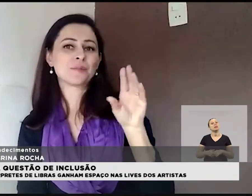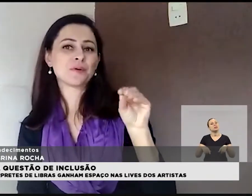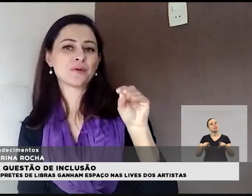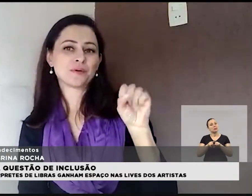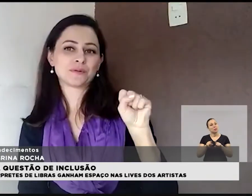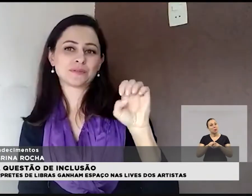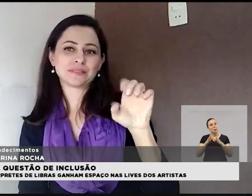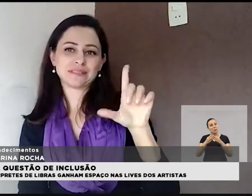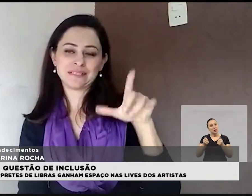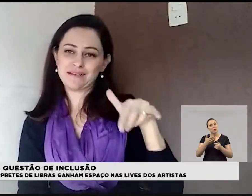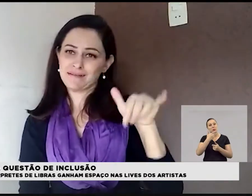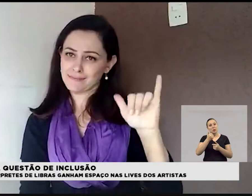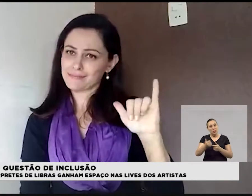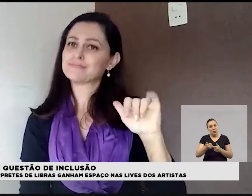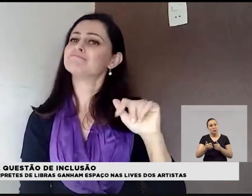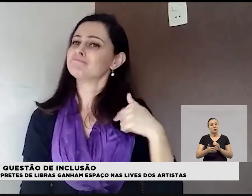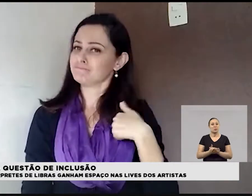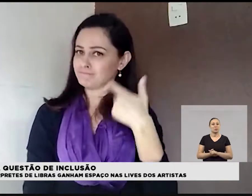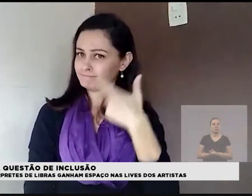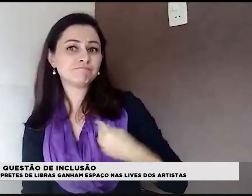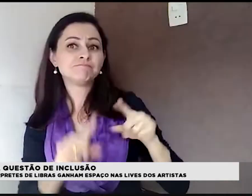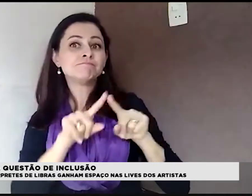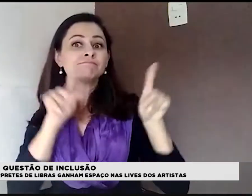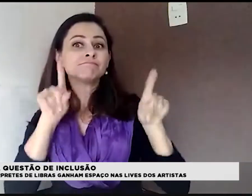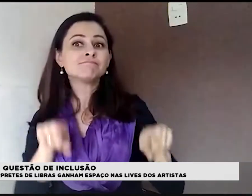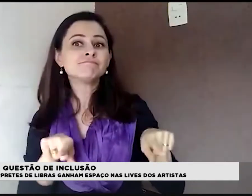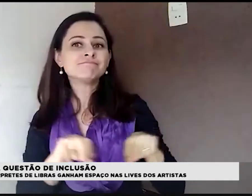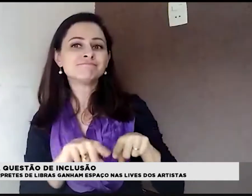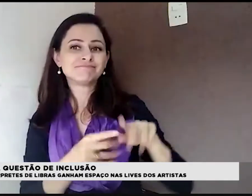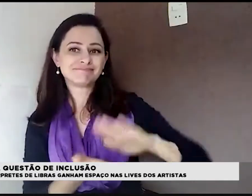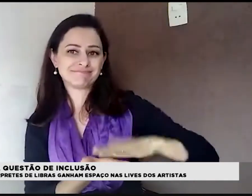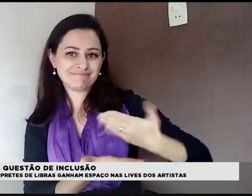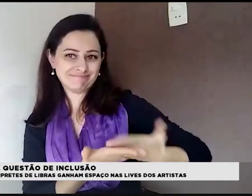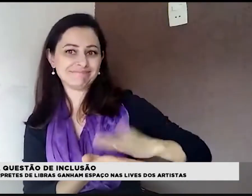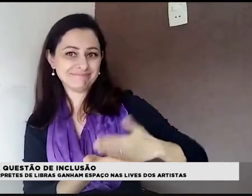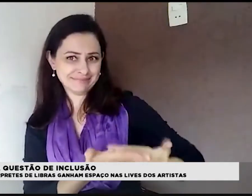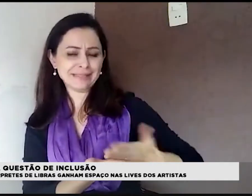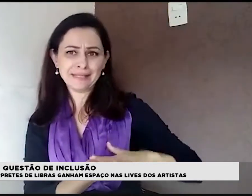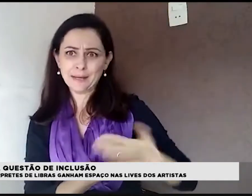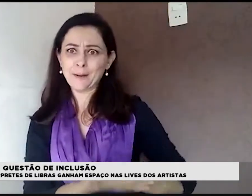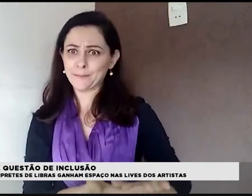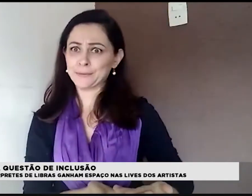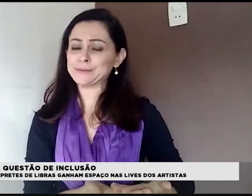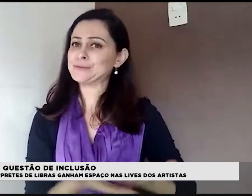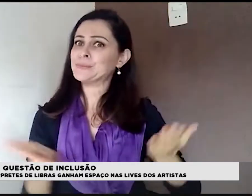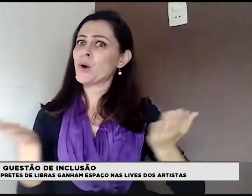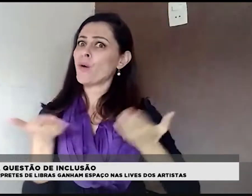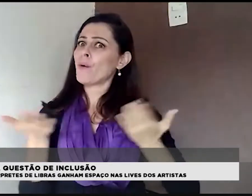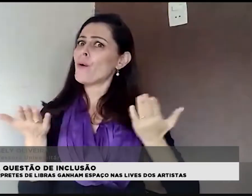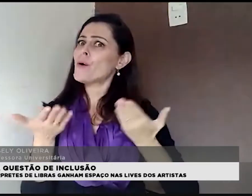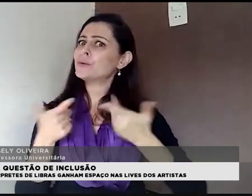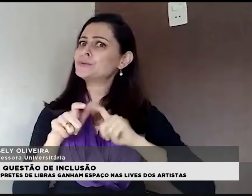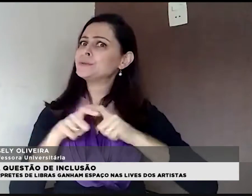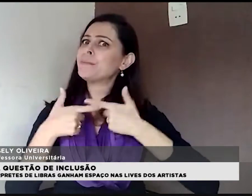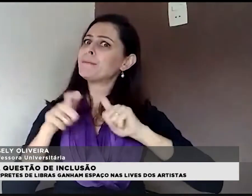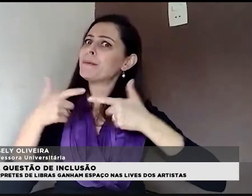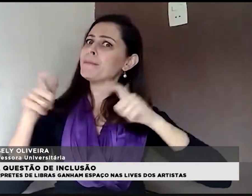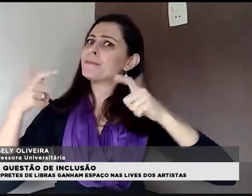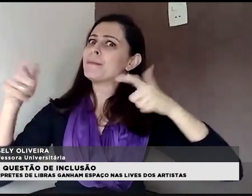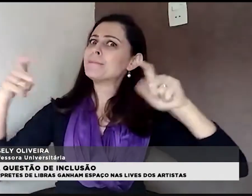melhorias durante as transmissões. A presença do intérprete de Libras e da janela deles, hoje vem